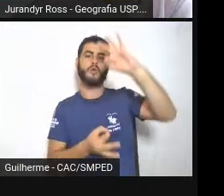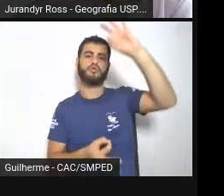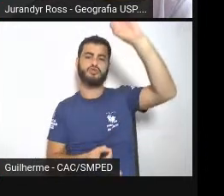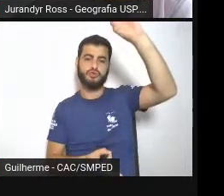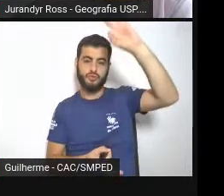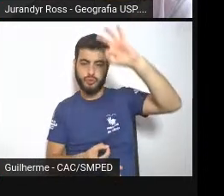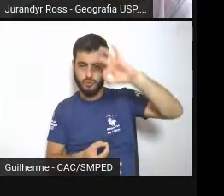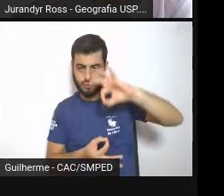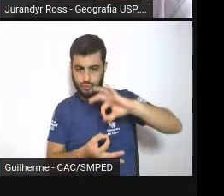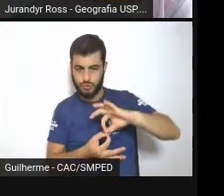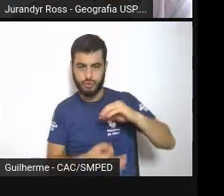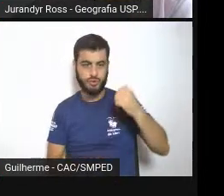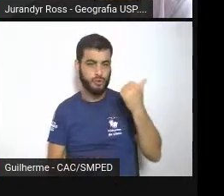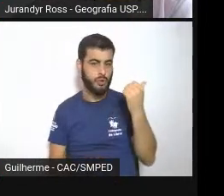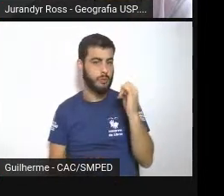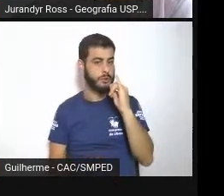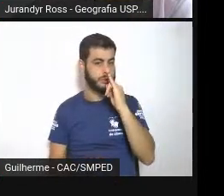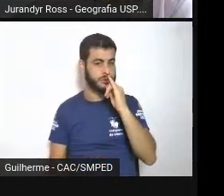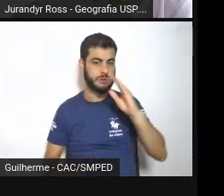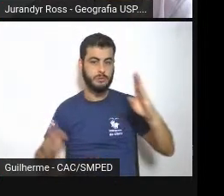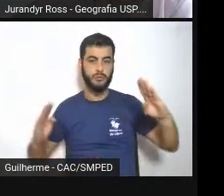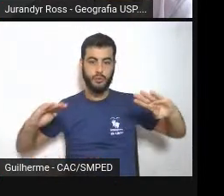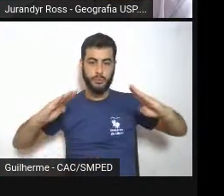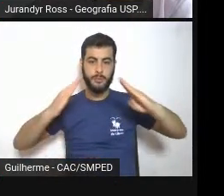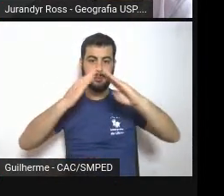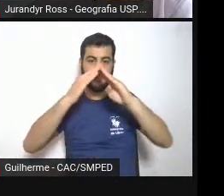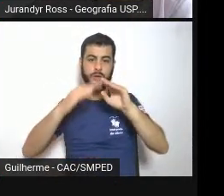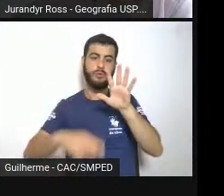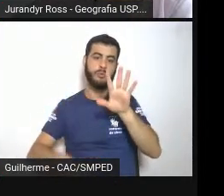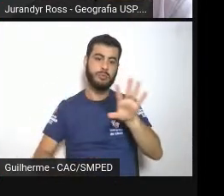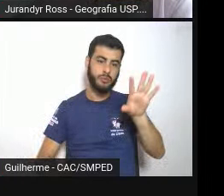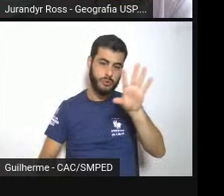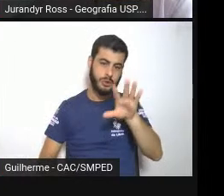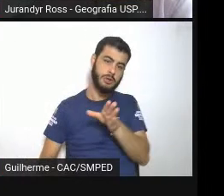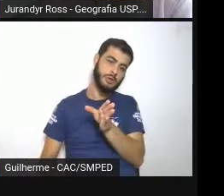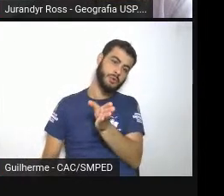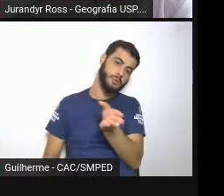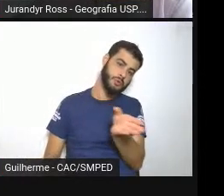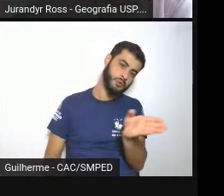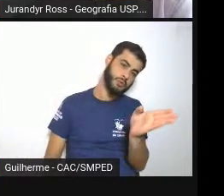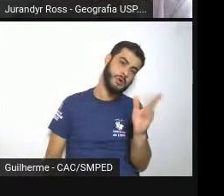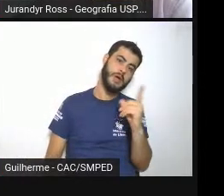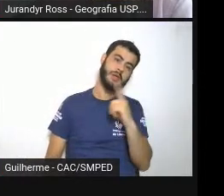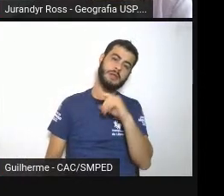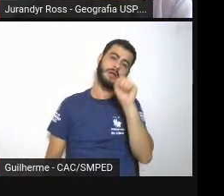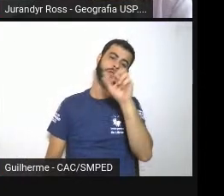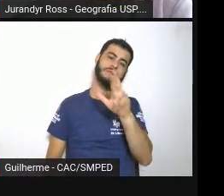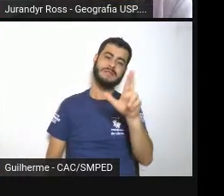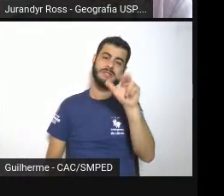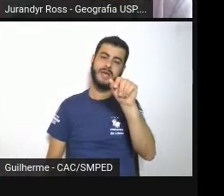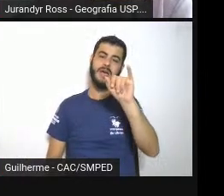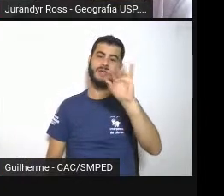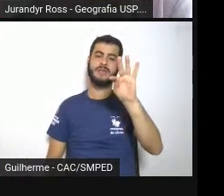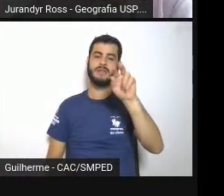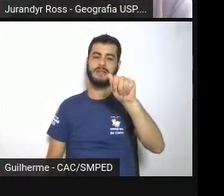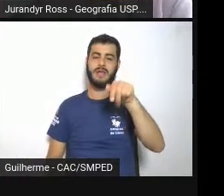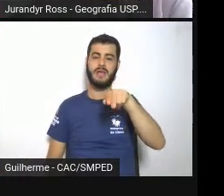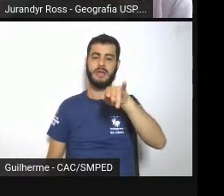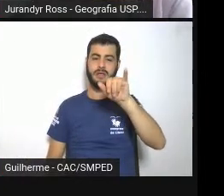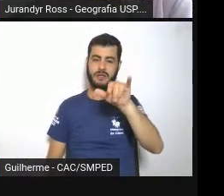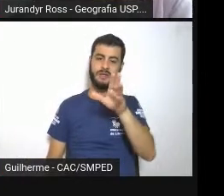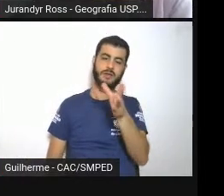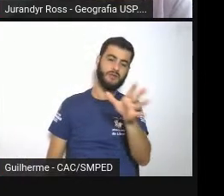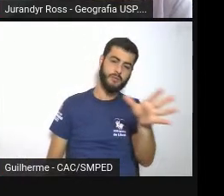continuidade da Cantareira, o Pico do Geraglá, entra para cá, Serra do Itaqui, e vamos nessa direção oeste. Bom,